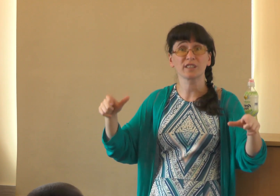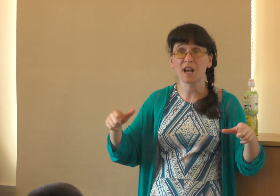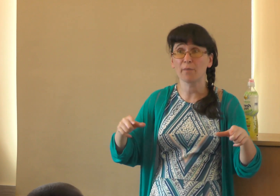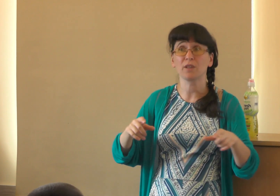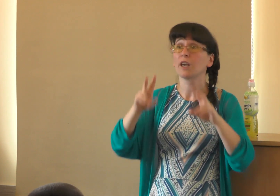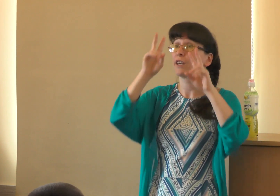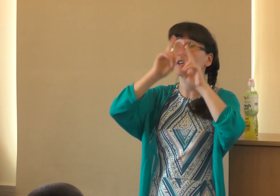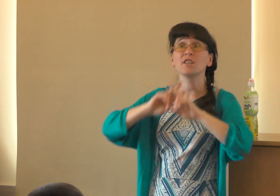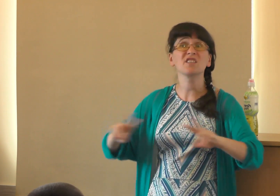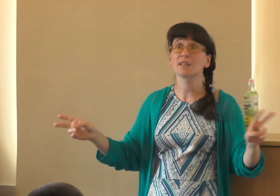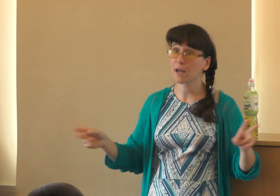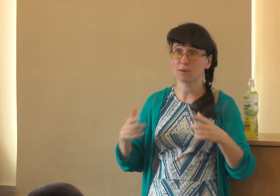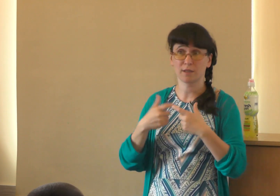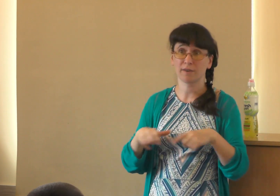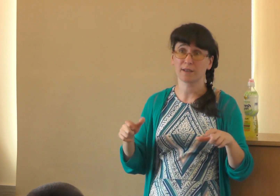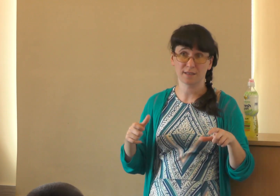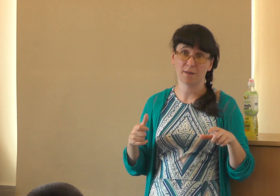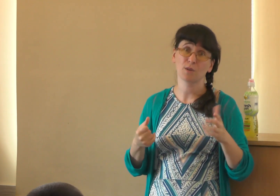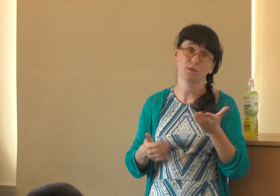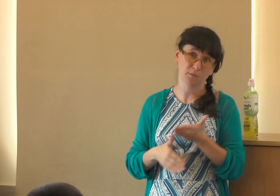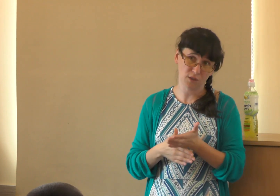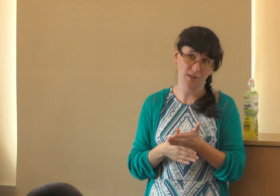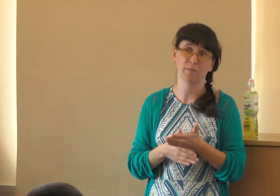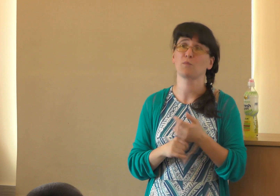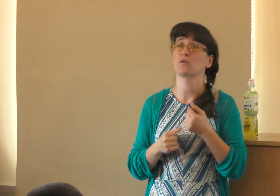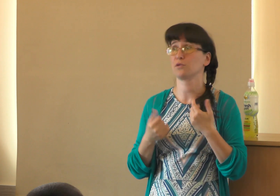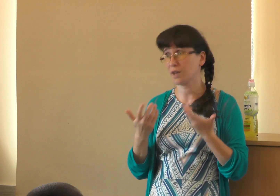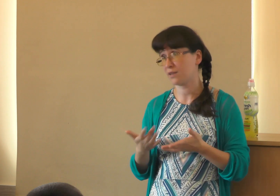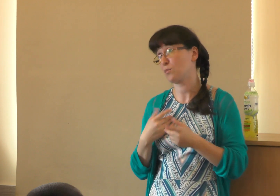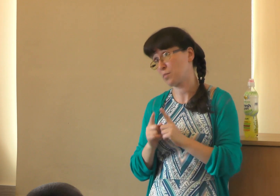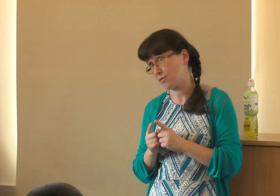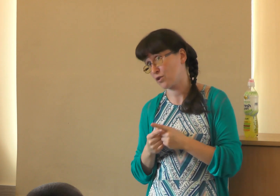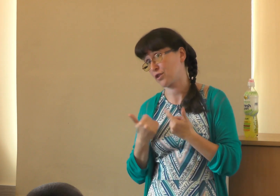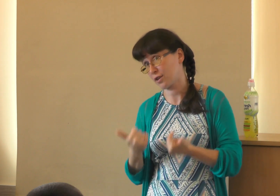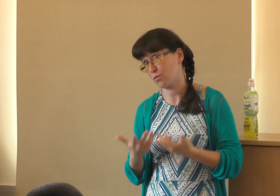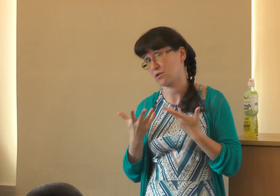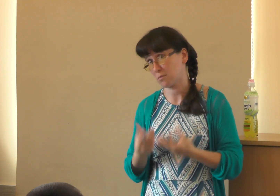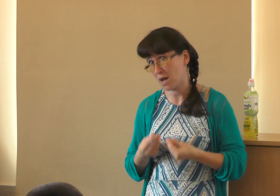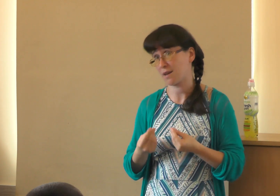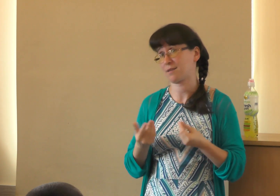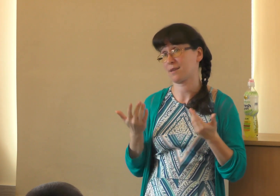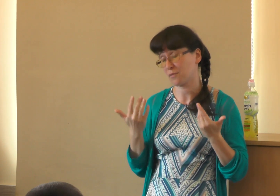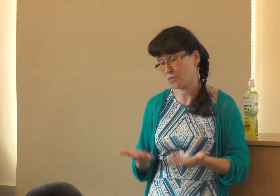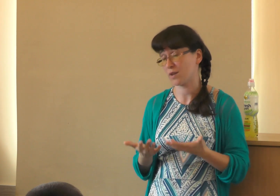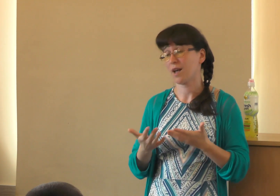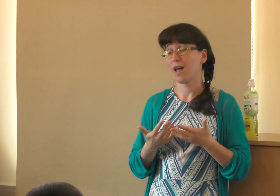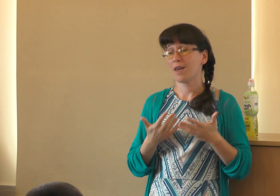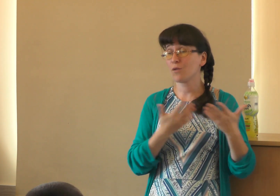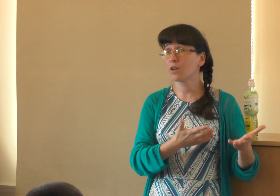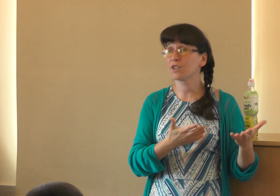экзамен, и они не знают этого экзамена, но им же надо помочь. Надо, потому что переводчики хорошие, мягкие, вот. И он